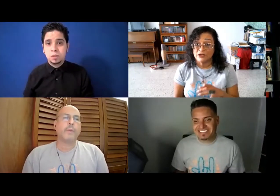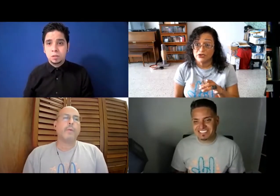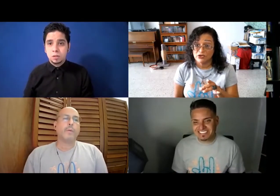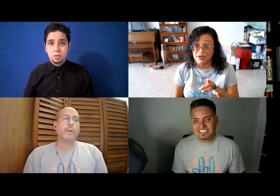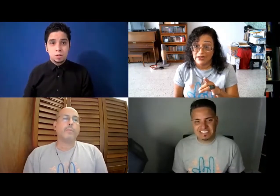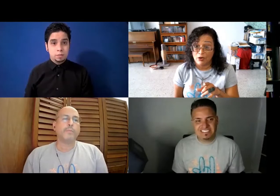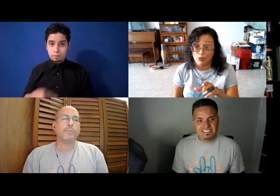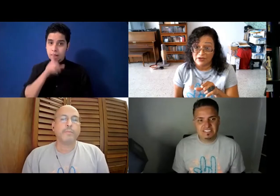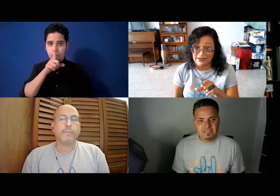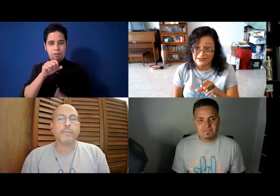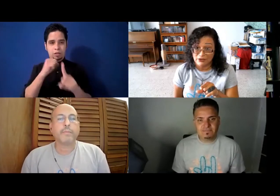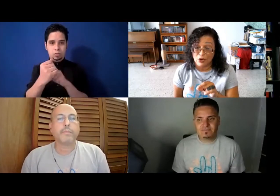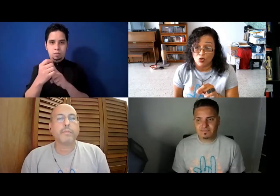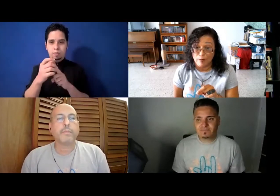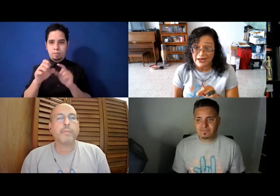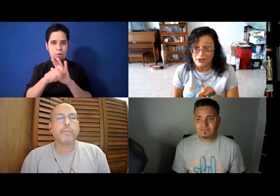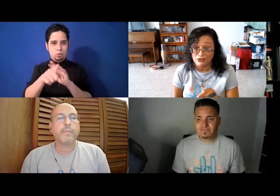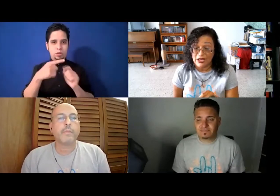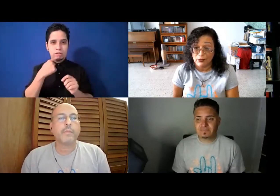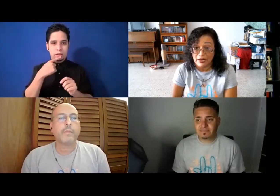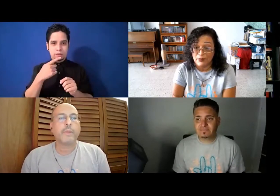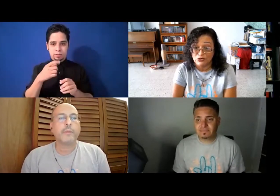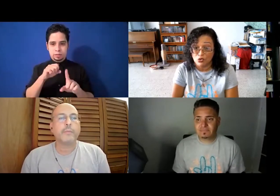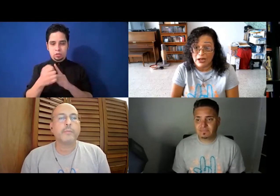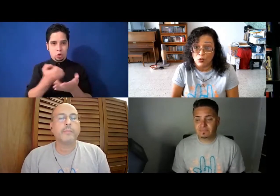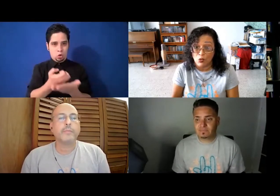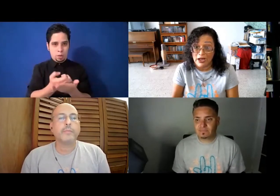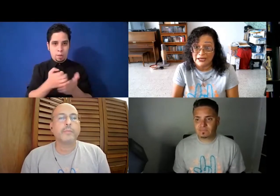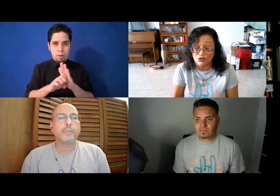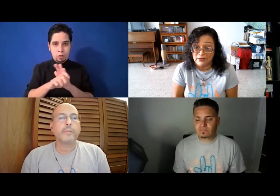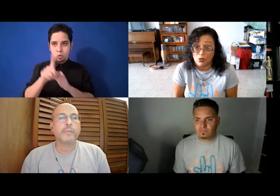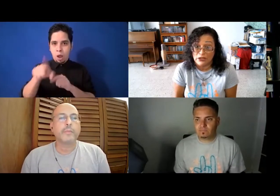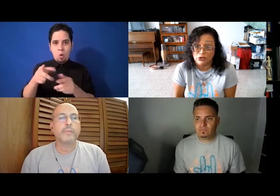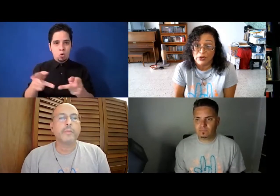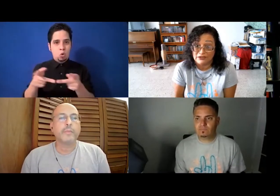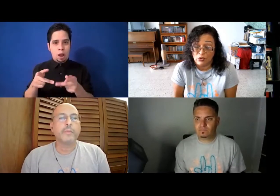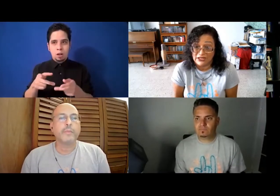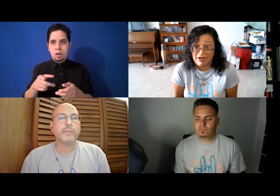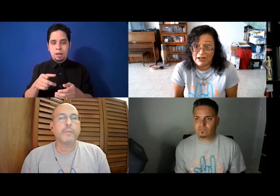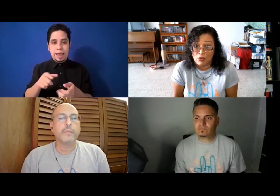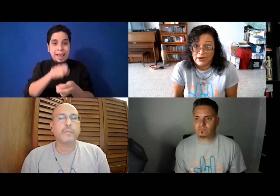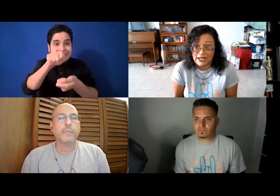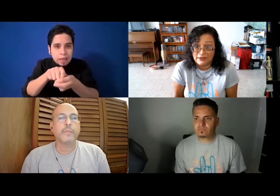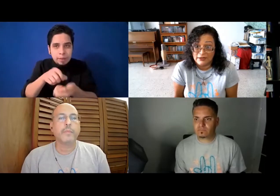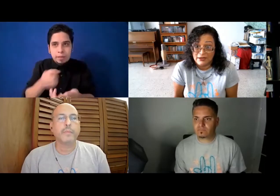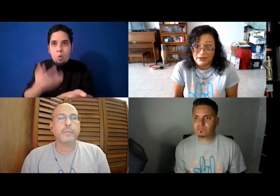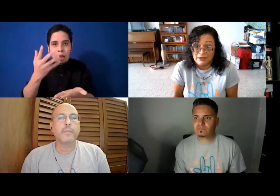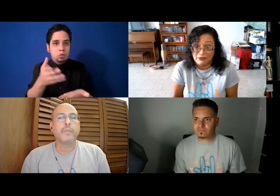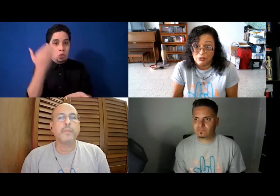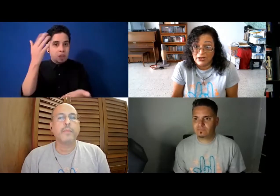situación también, como estabas diciendo, económica, o sea, por ejemplo, si tú vas a un lugar y no sabes cuánto es lo que te van a cobrar, tú